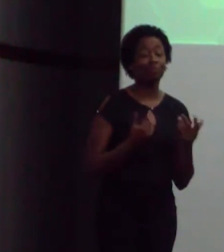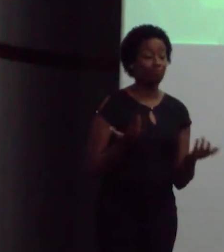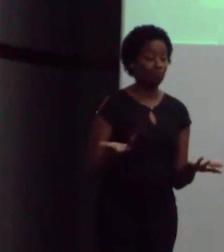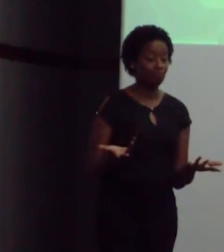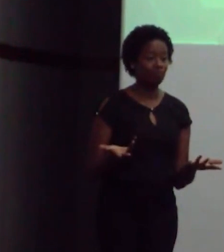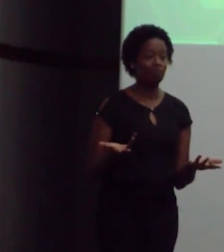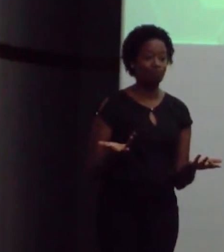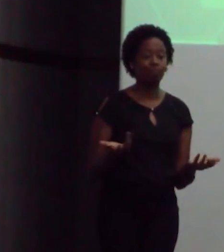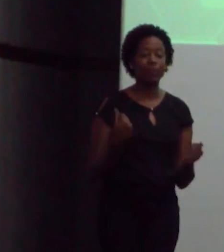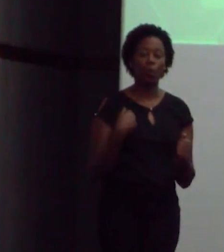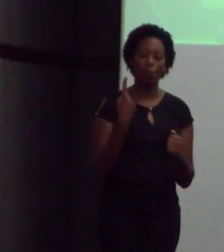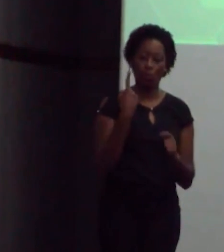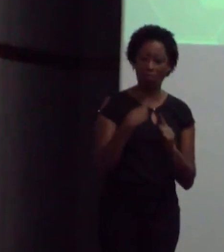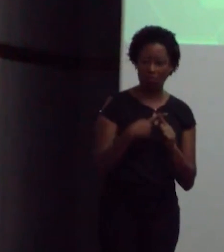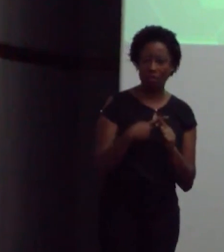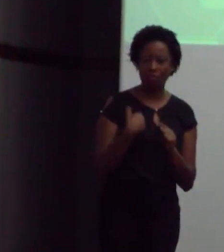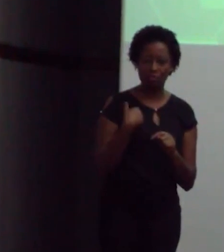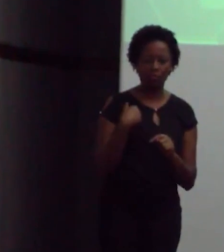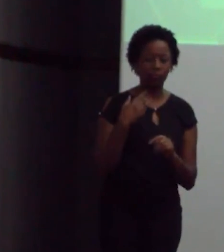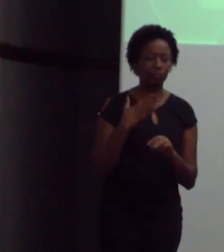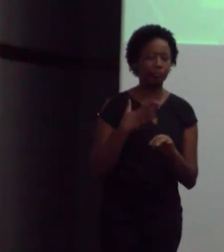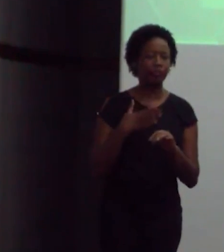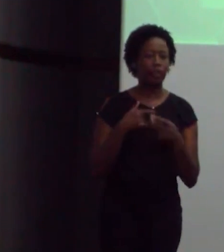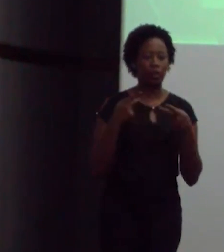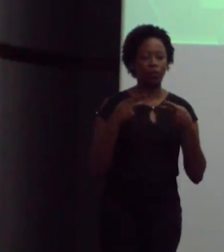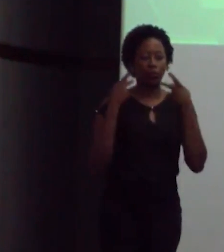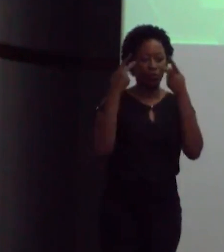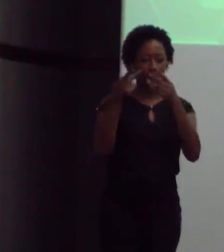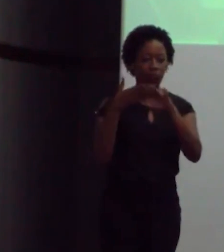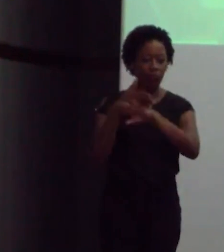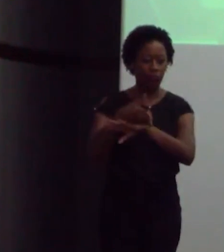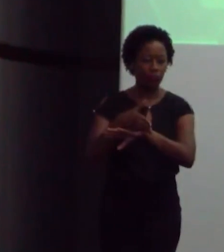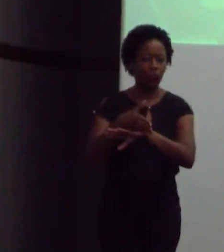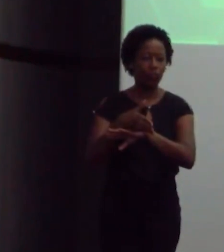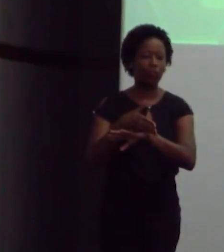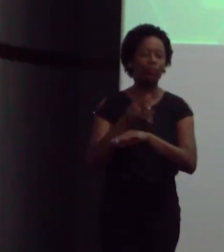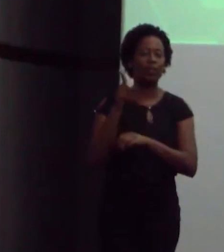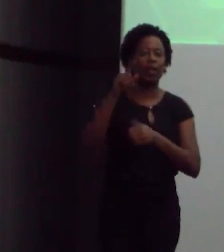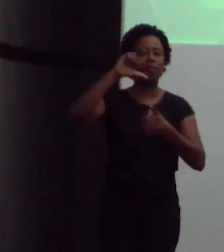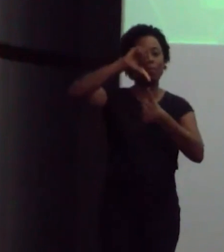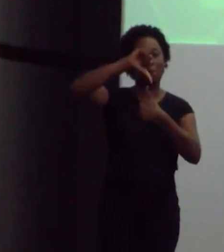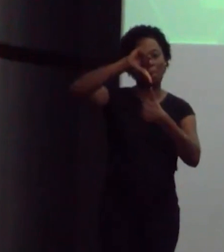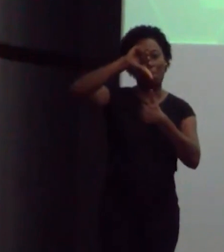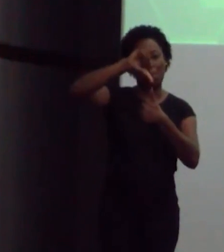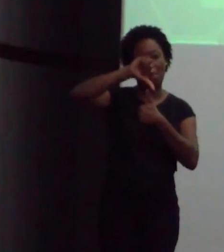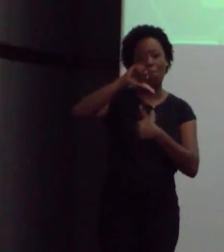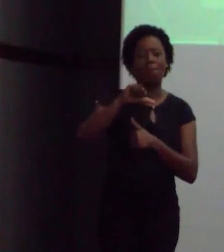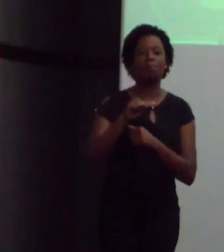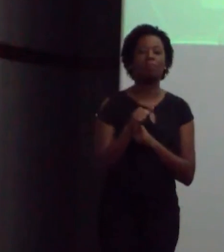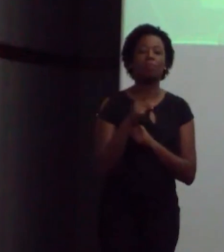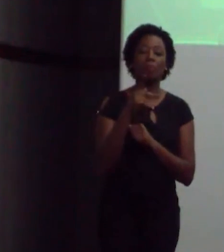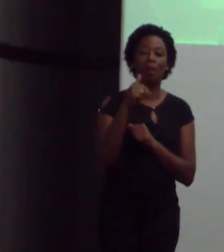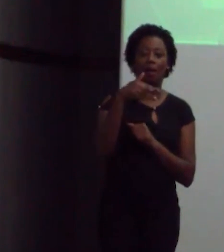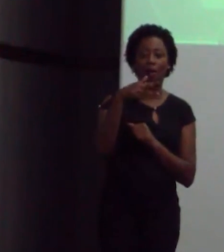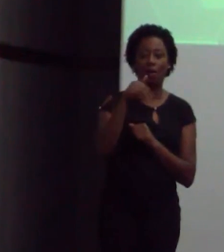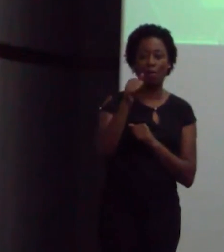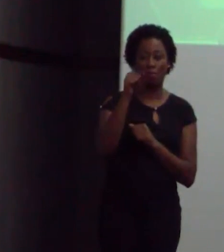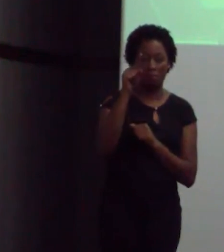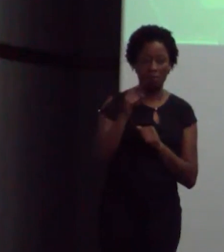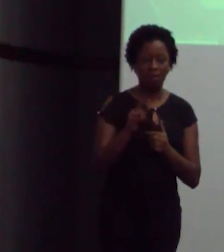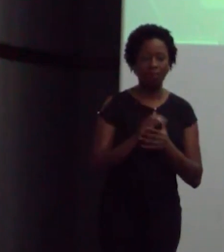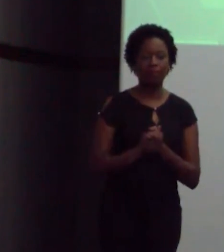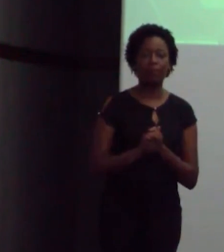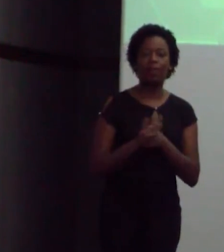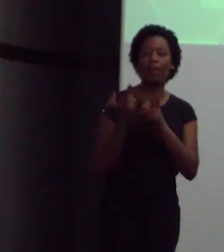uma vez tive uma missão, foi interessante, no Panamá. E eu fiquei lá responsável por fazer o